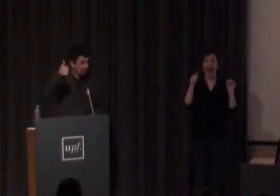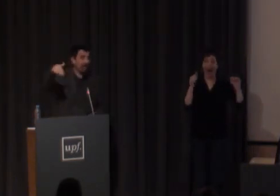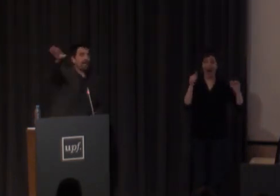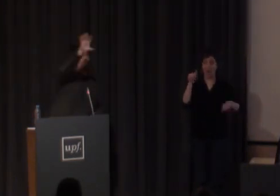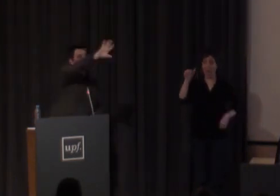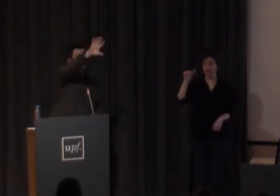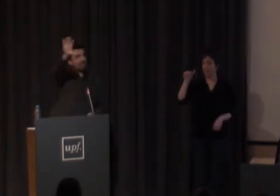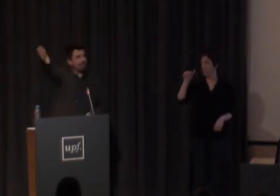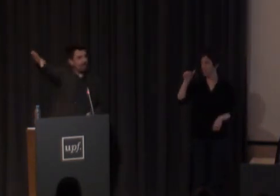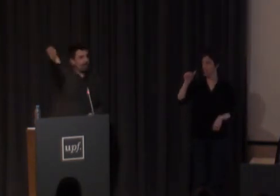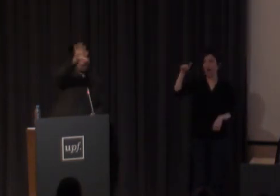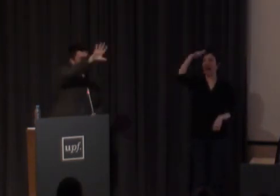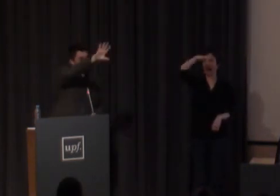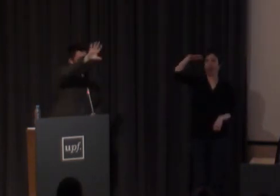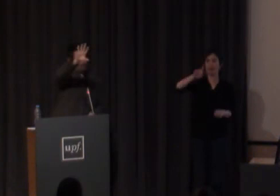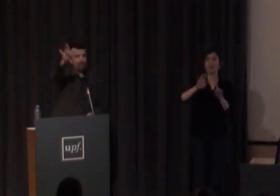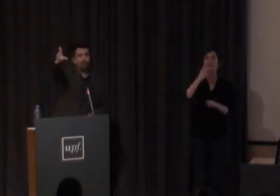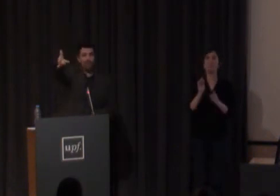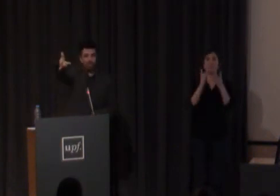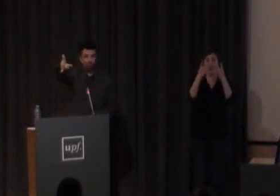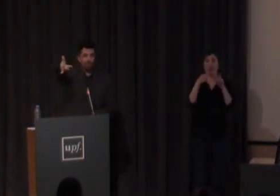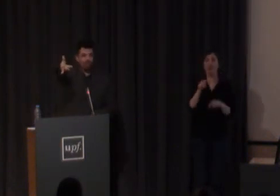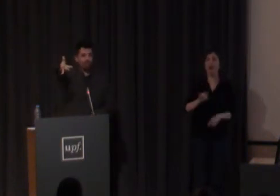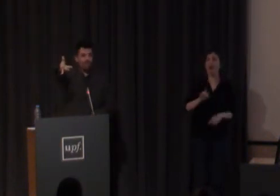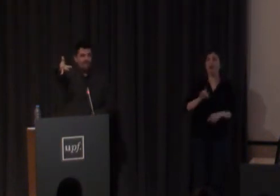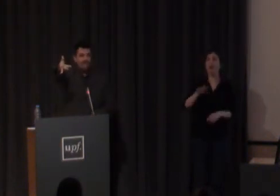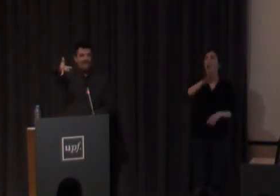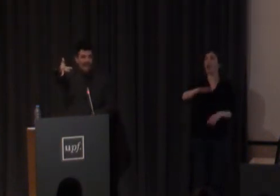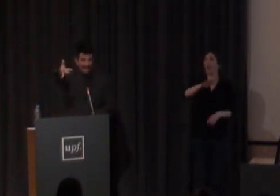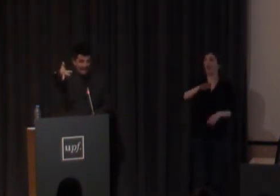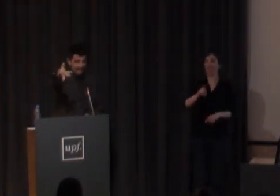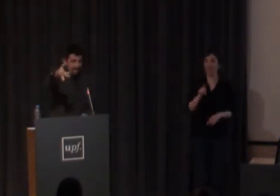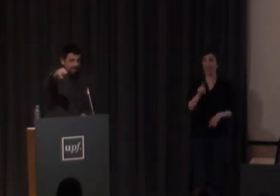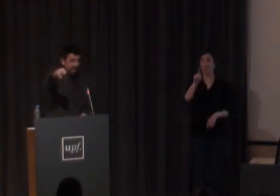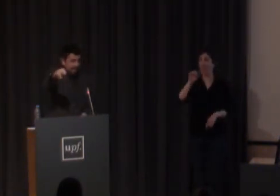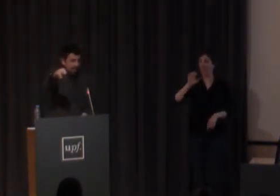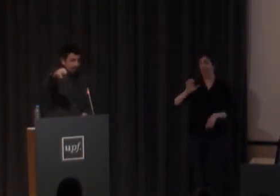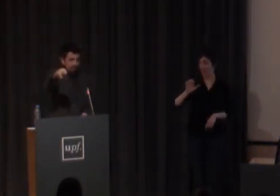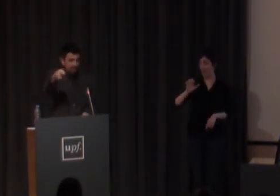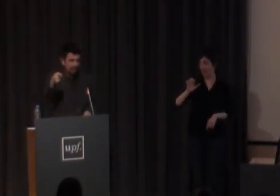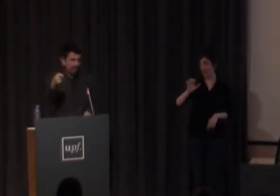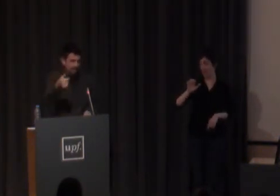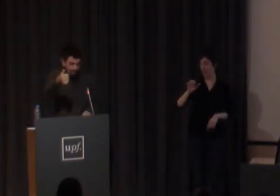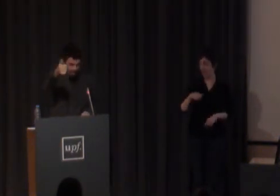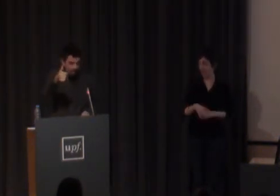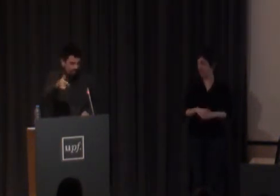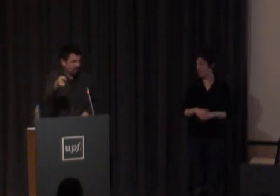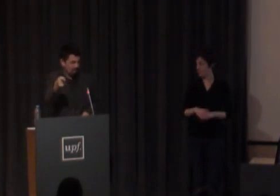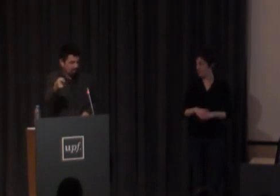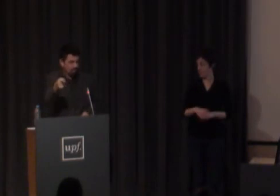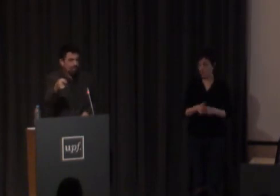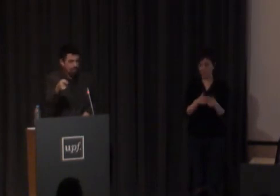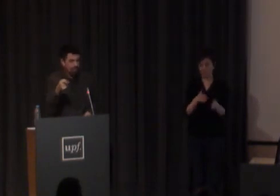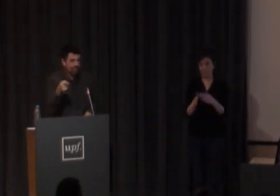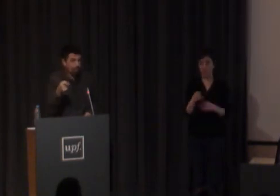en primer lugar era un signo que estaba por arriba recuerden esto siempre la E es esto hacia donde apuntan